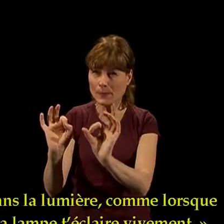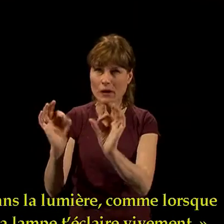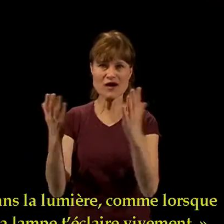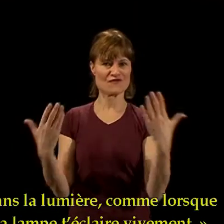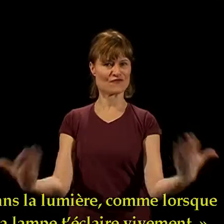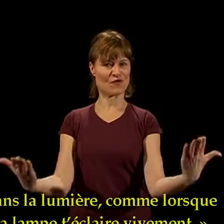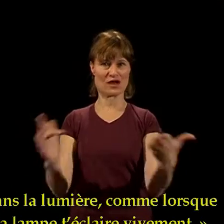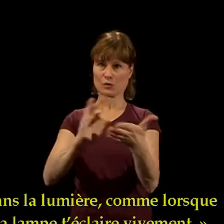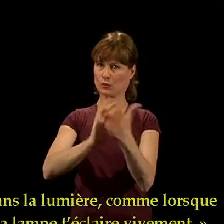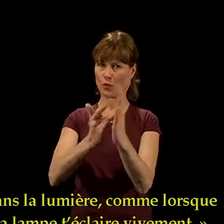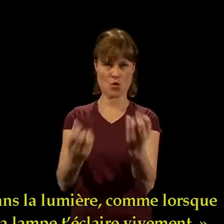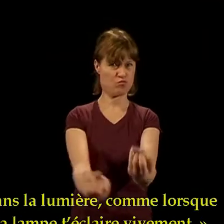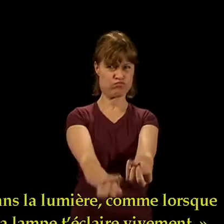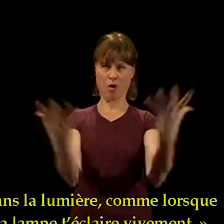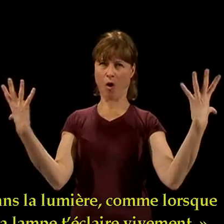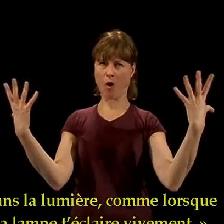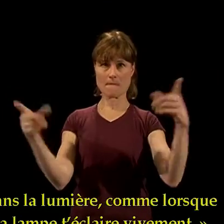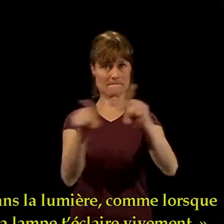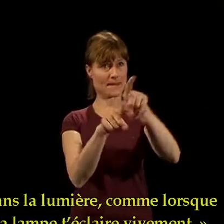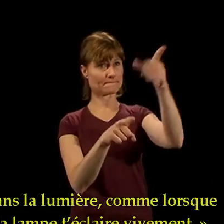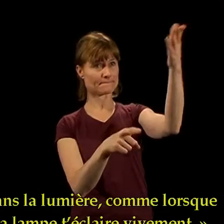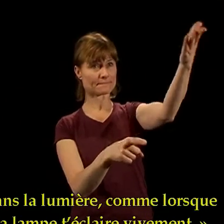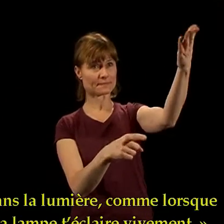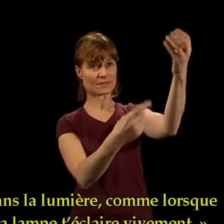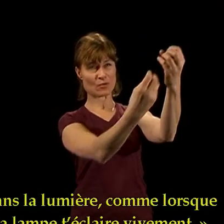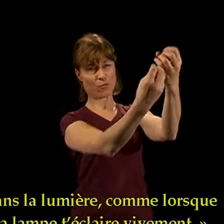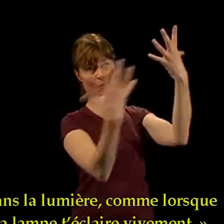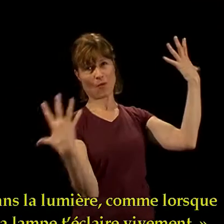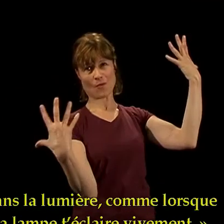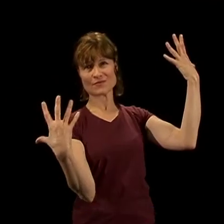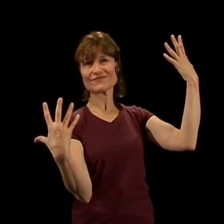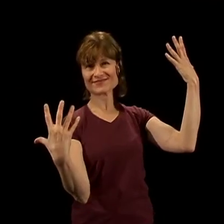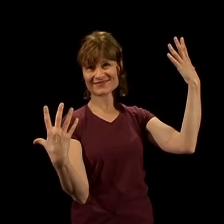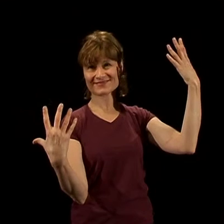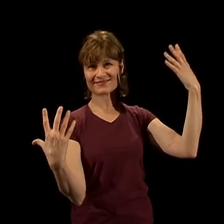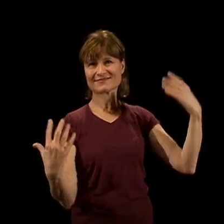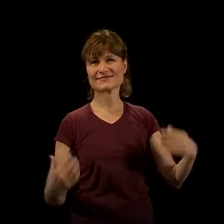il est tout entier dans la lumière comme lorsque la lampe t'éclaire vivement. »